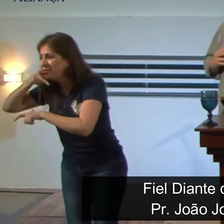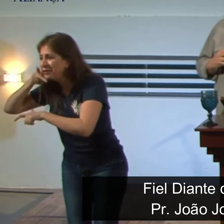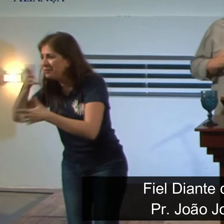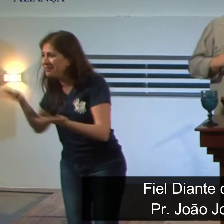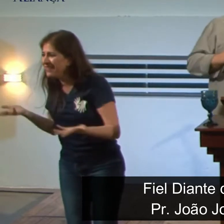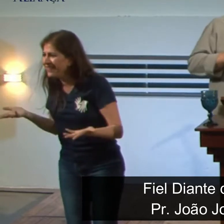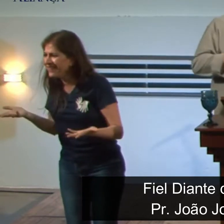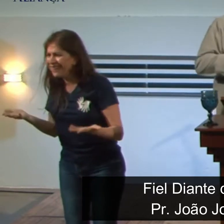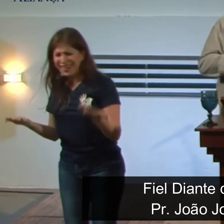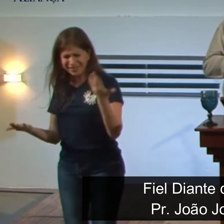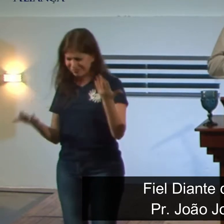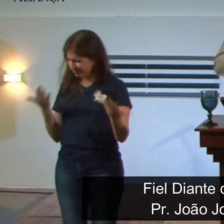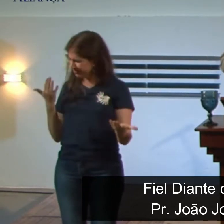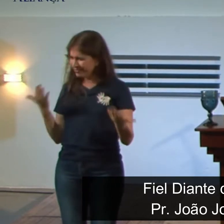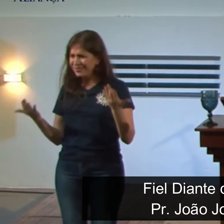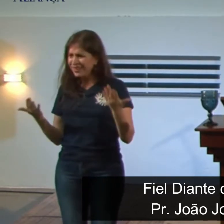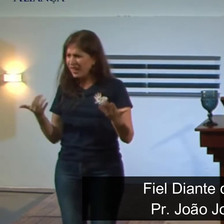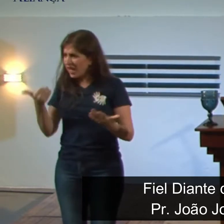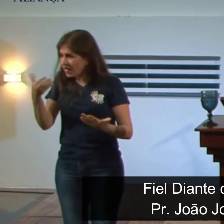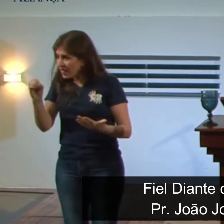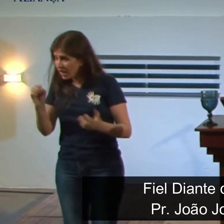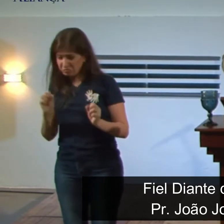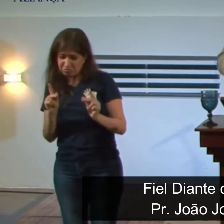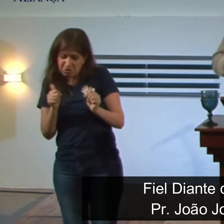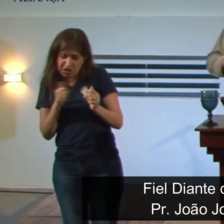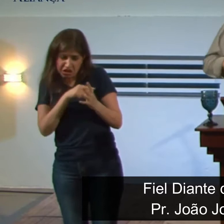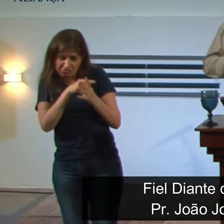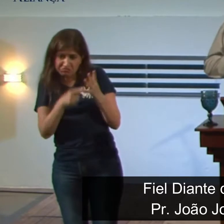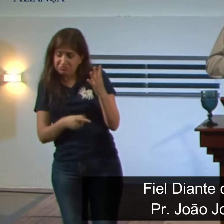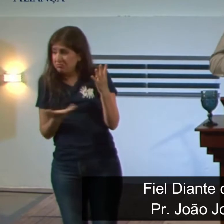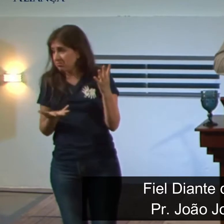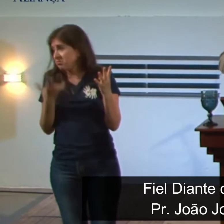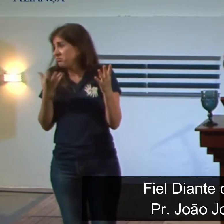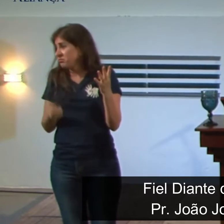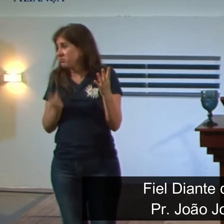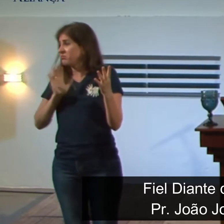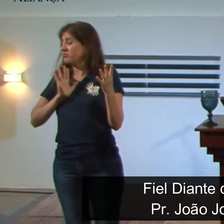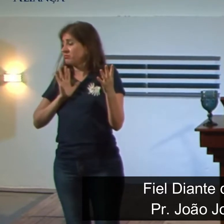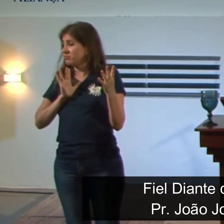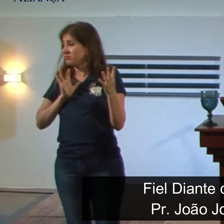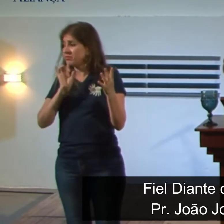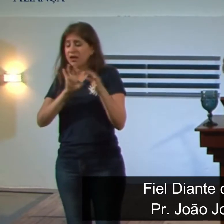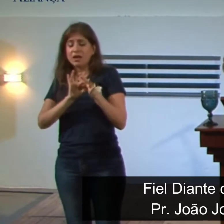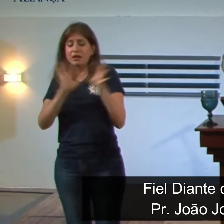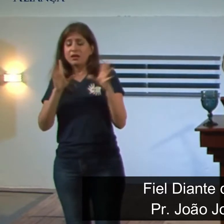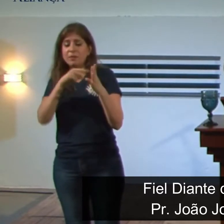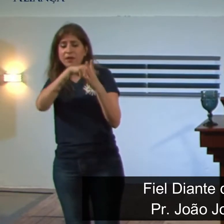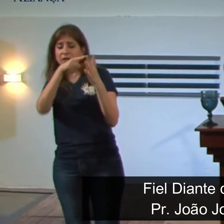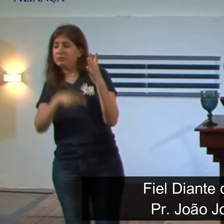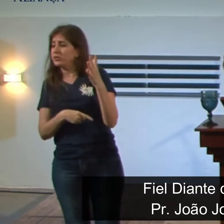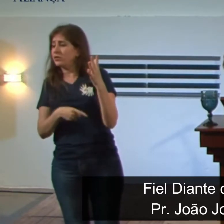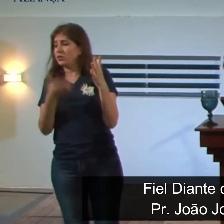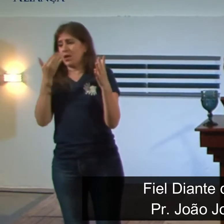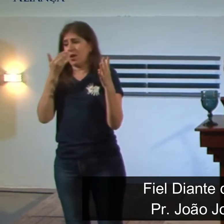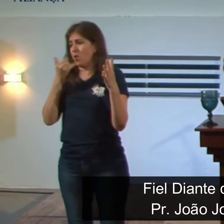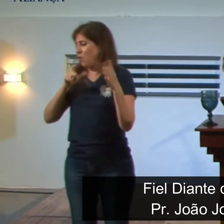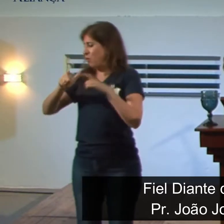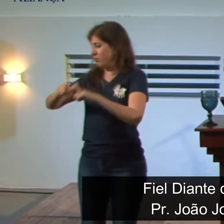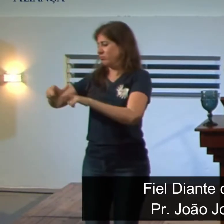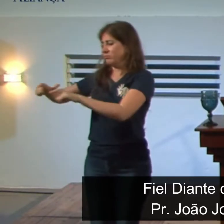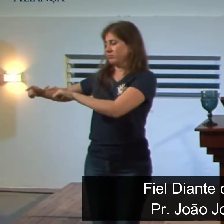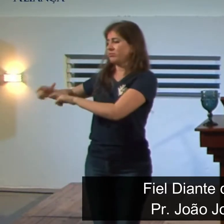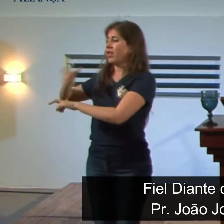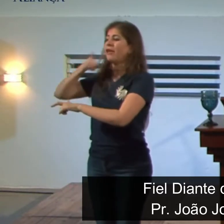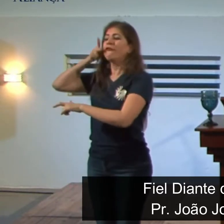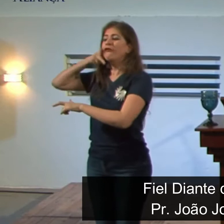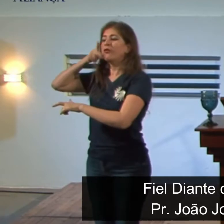daquele teste, ele disse, não, então, se dez dias aí vocês estão ok, tudo bem, eu vou permitir que vocês se abstenham da mesa do